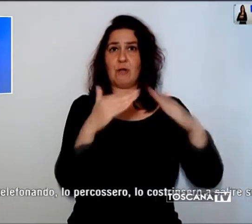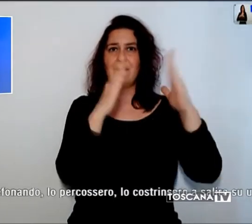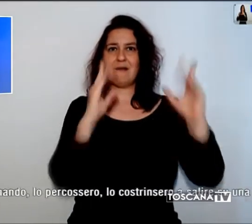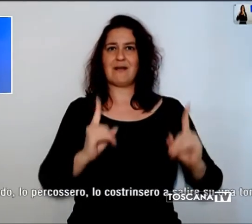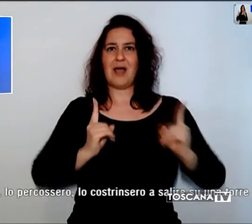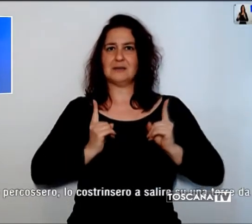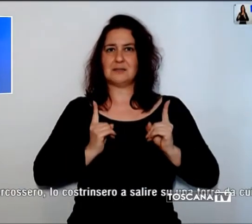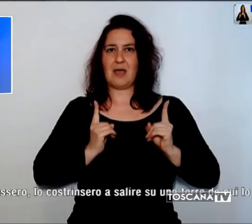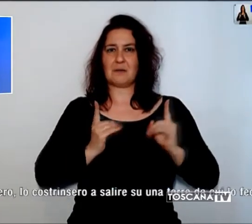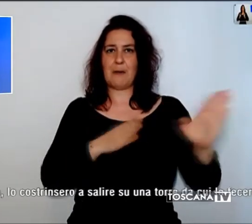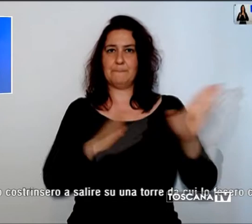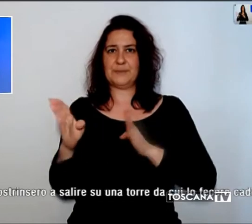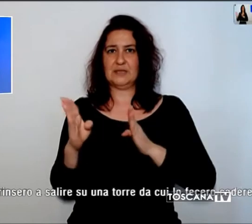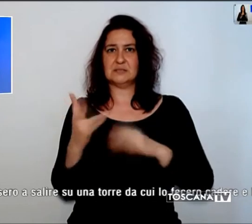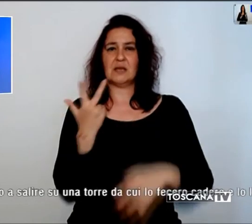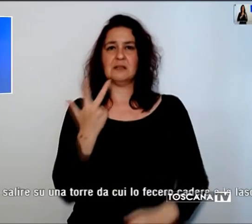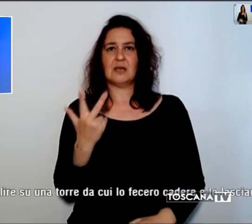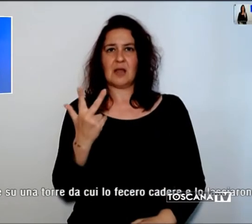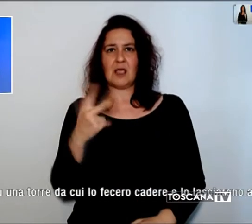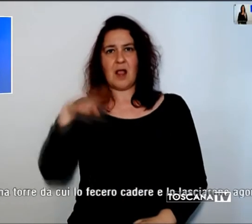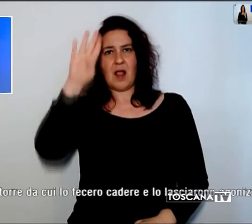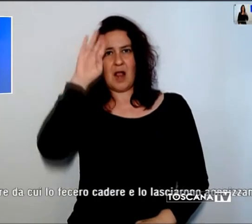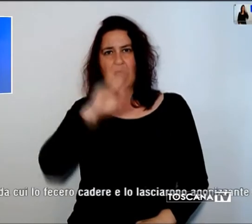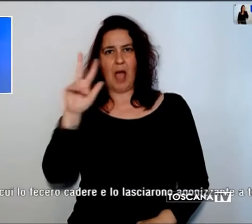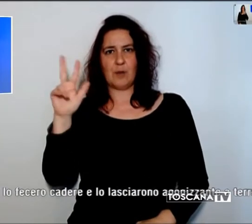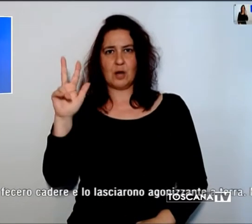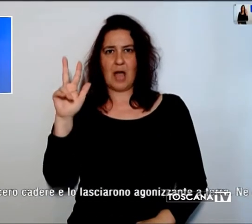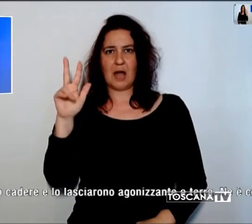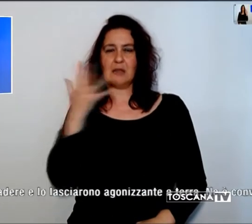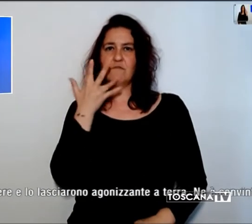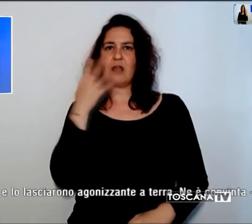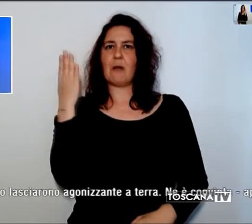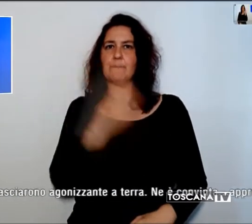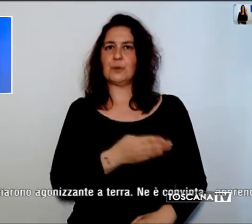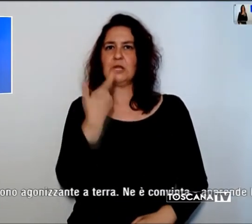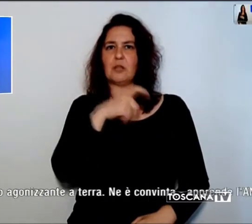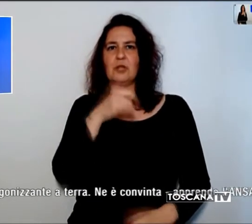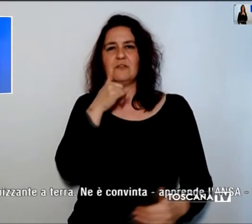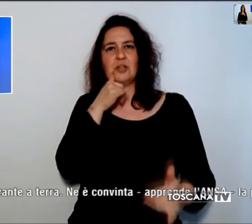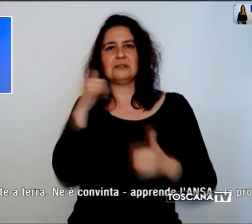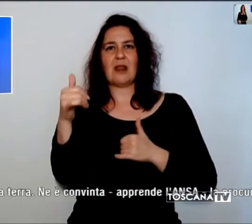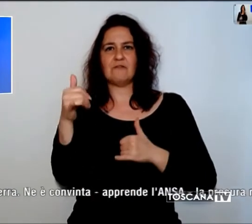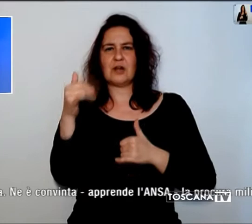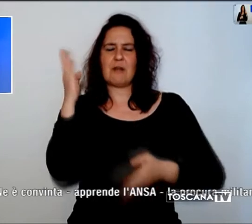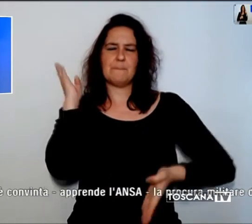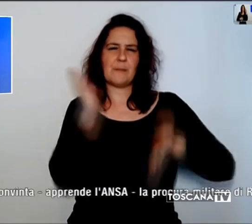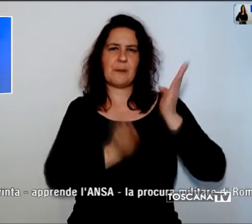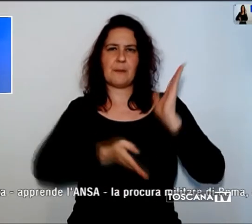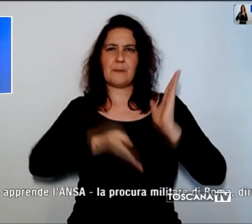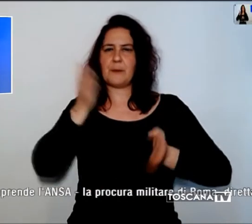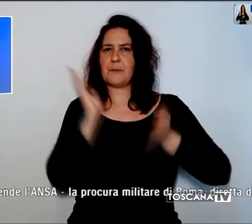caporali che, nell'intenzione di punirlo perché stava telefonando, lo percossero, lo